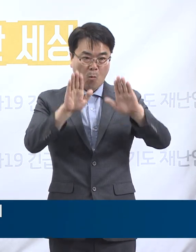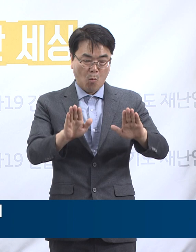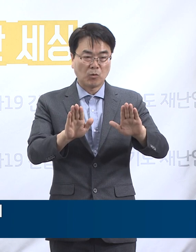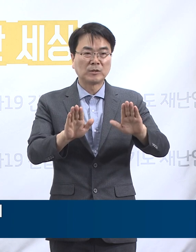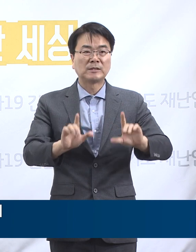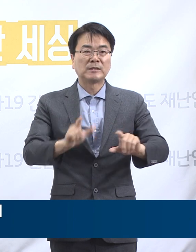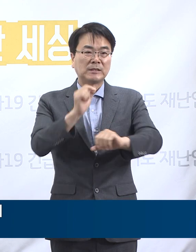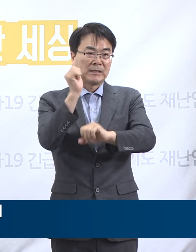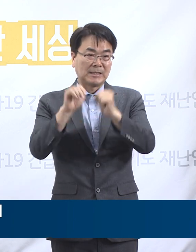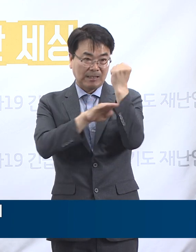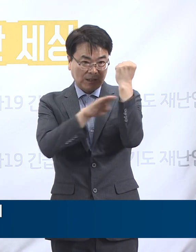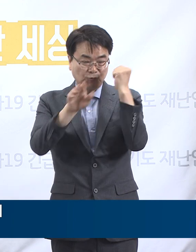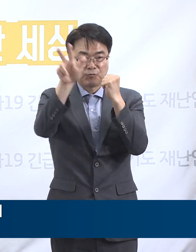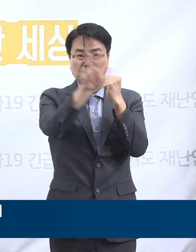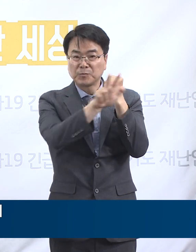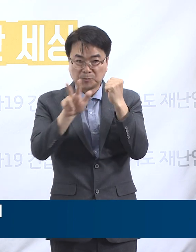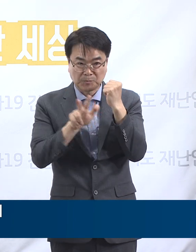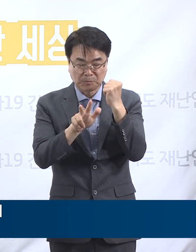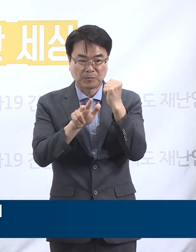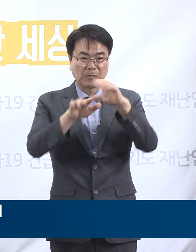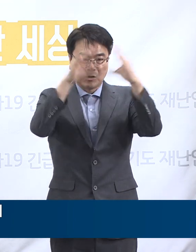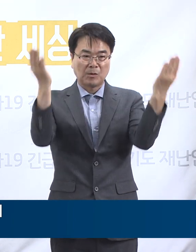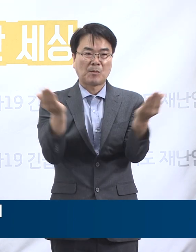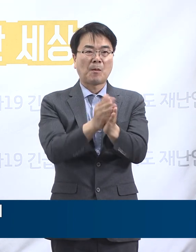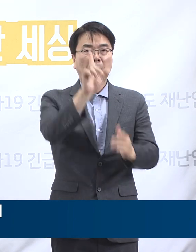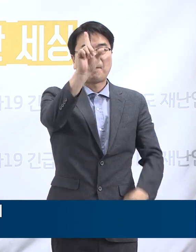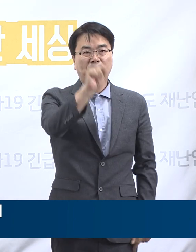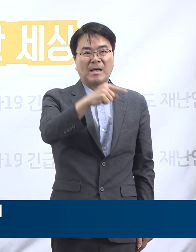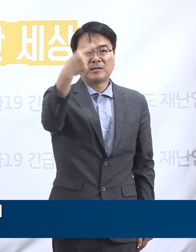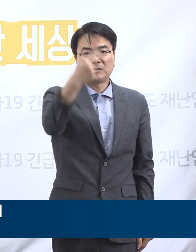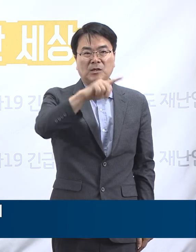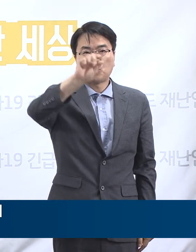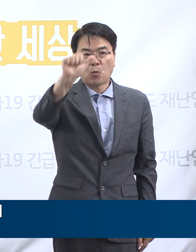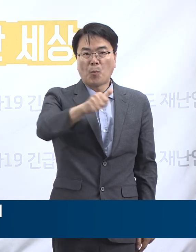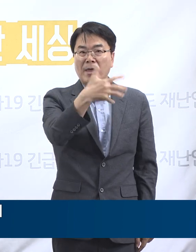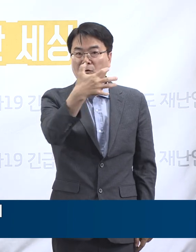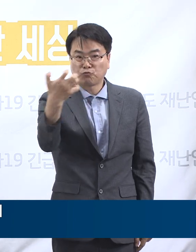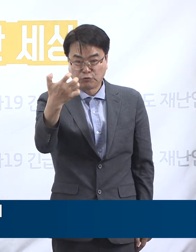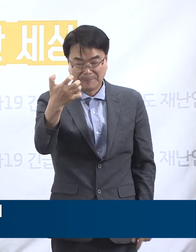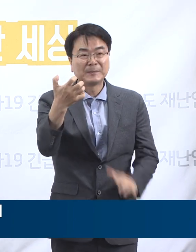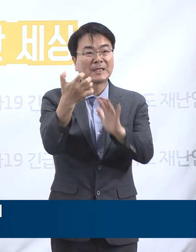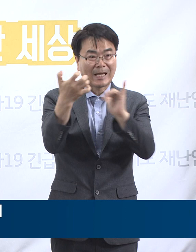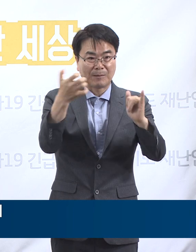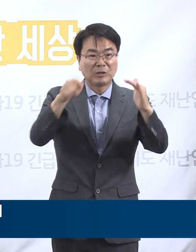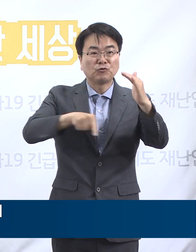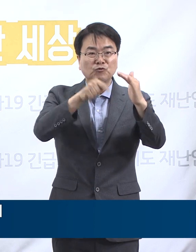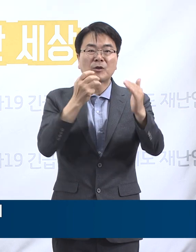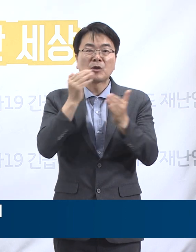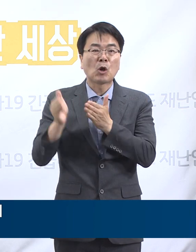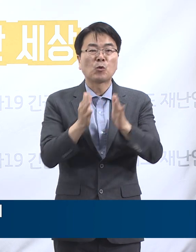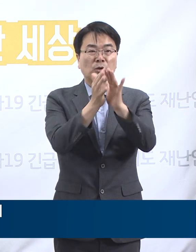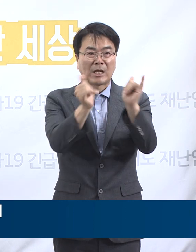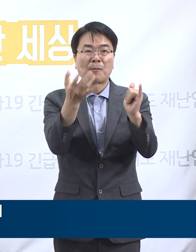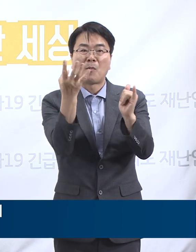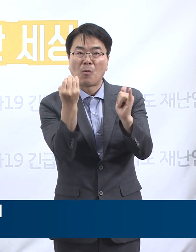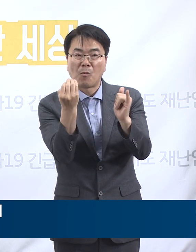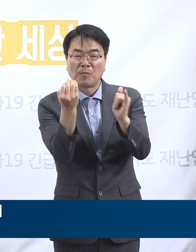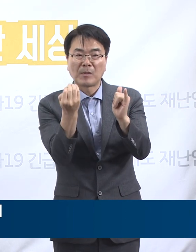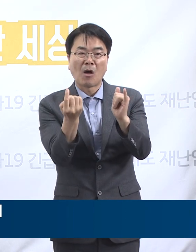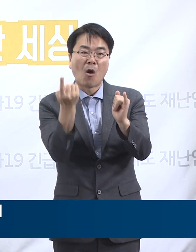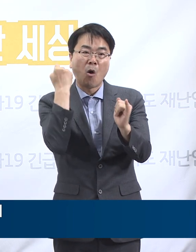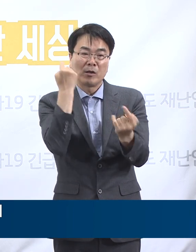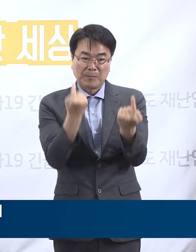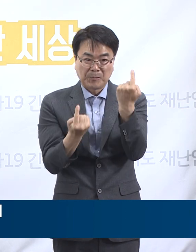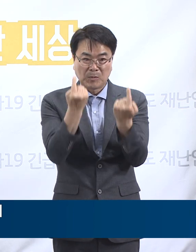기준 전국의 확진자 수는 총 11,590명이며 이 중 경기도의 확진자 수는 전일 오전